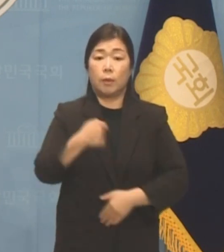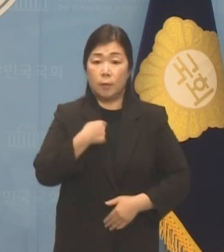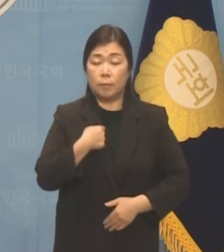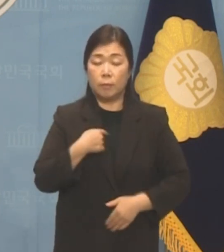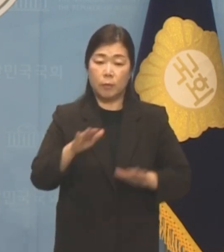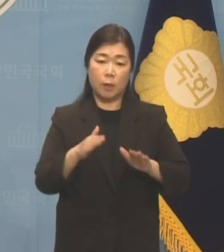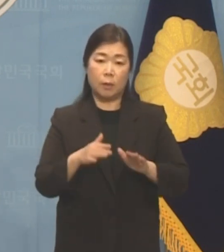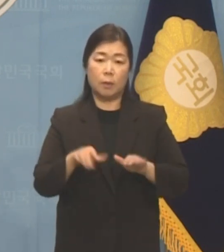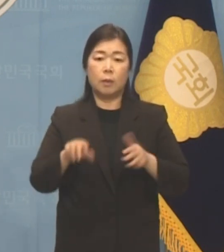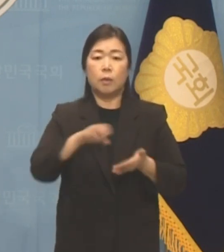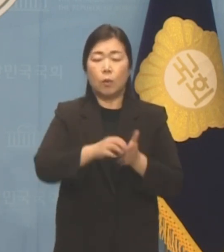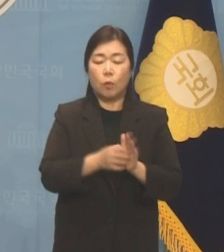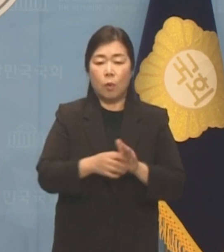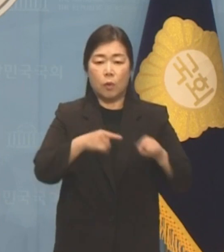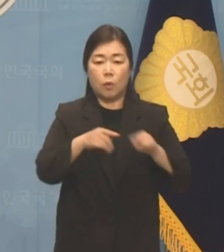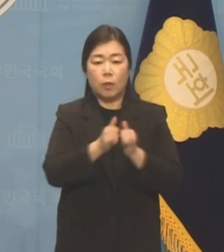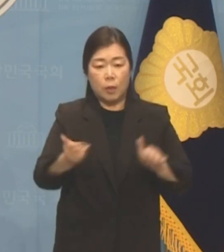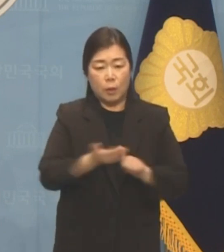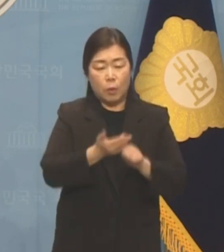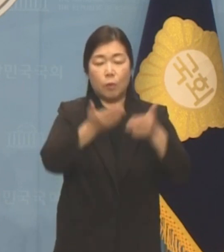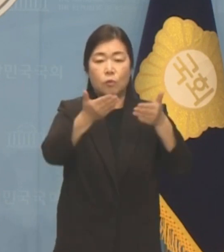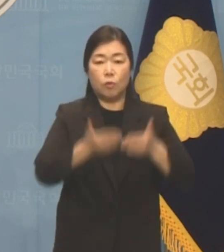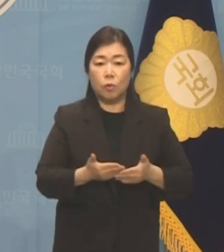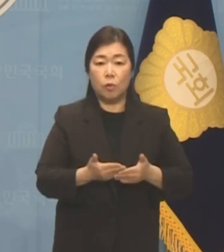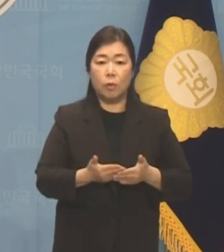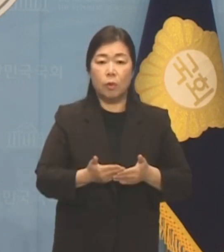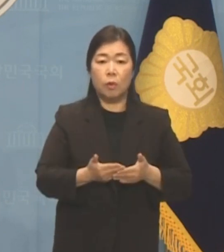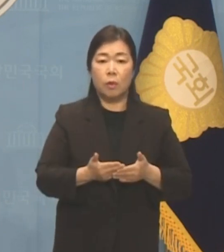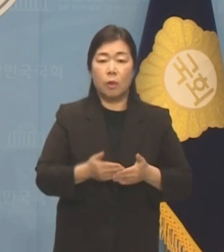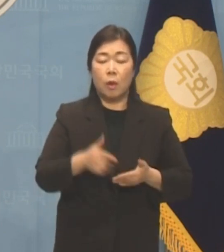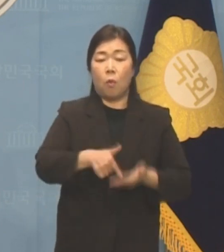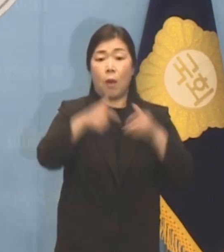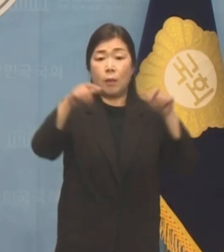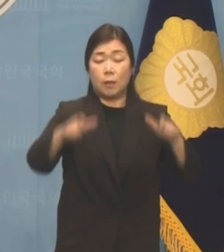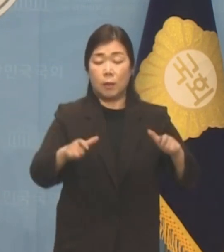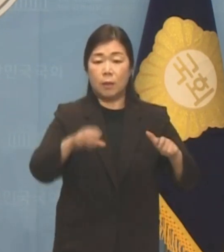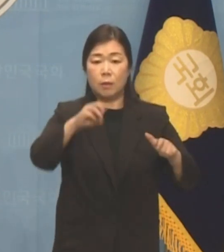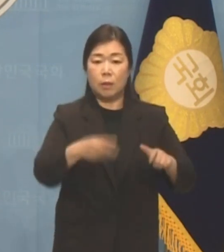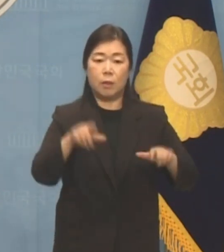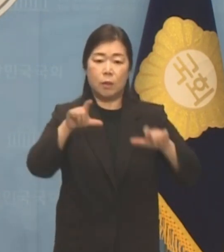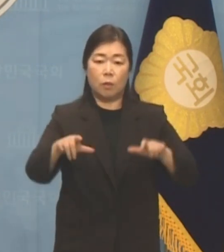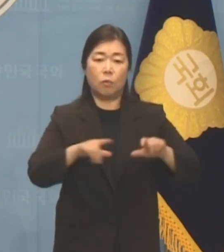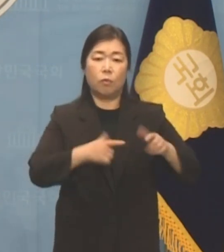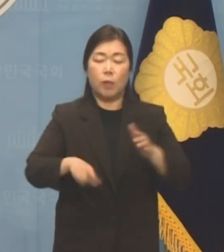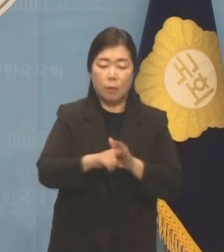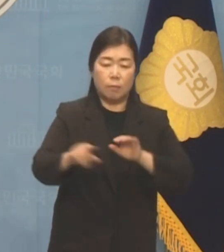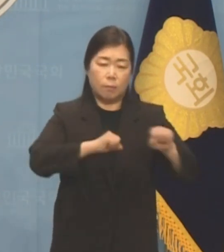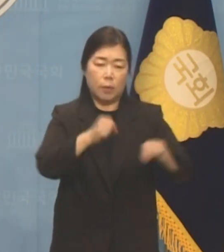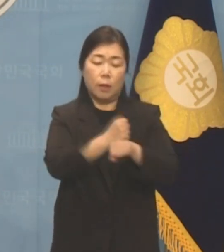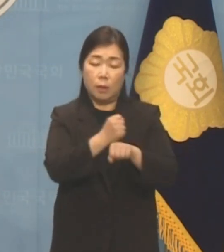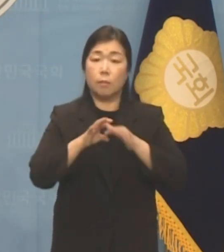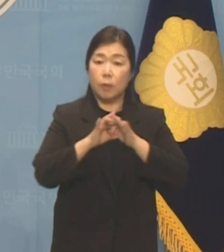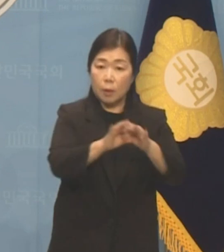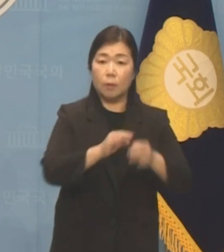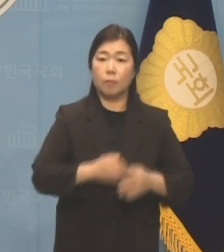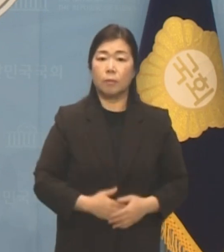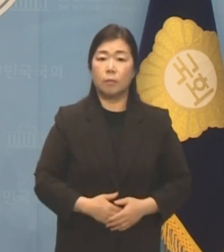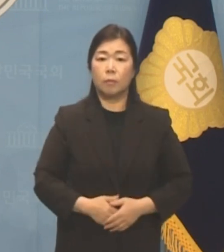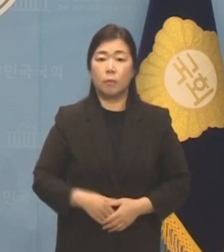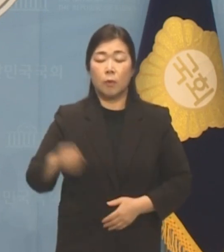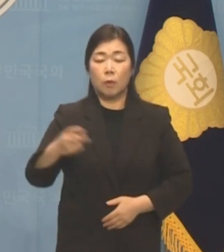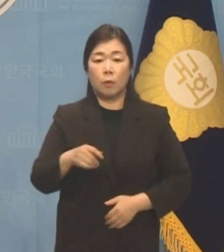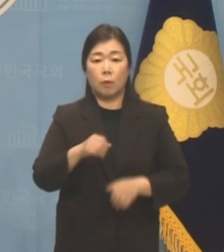저를 이만큼의 정치인으로 키워주신 광진을 지역을 위해서 혼신의 힘을 기울일 것입니다. 그리고